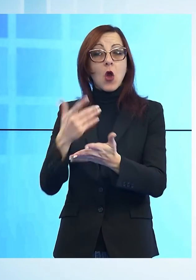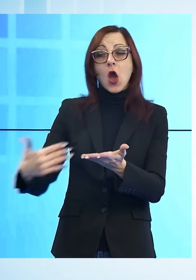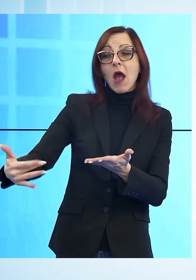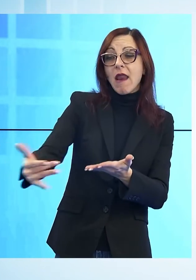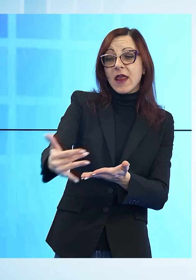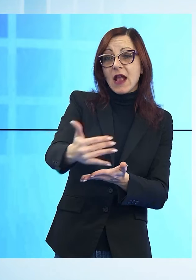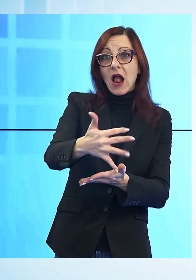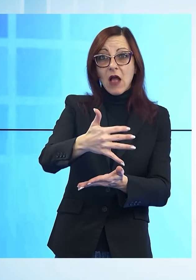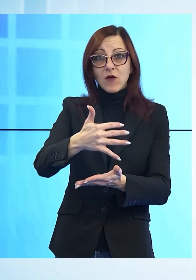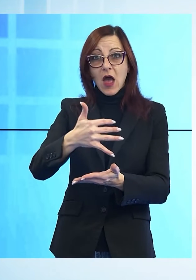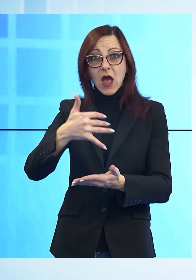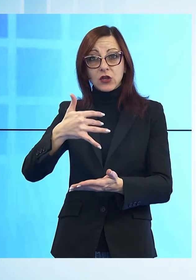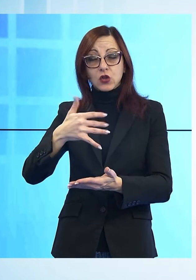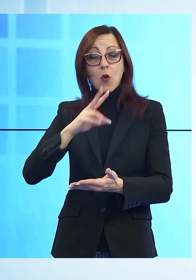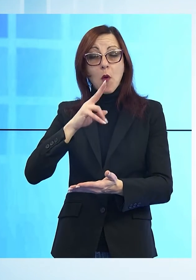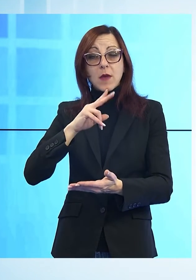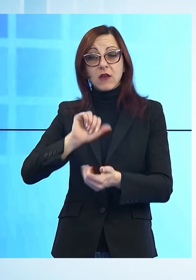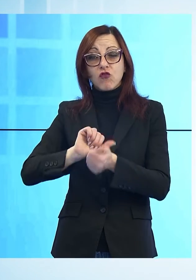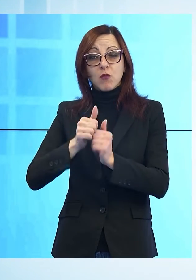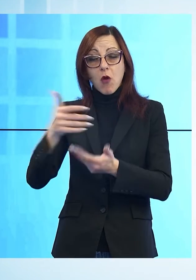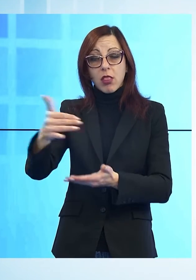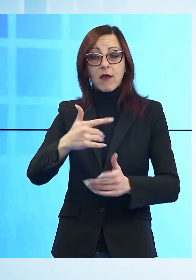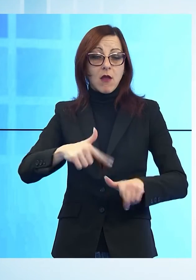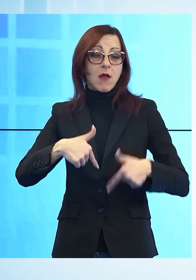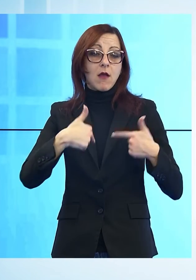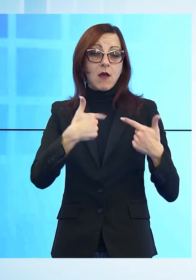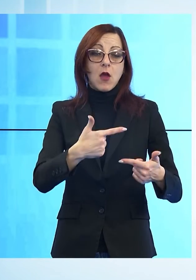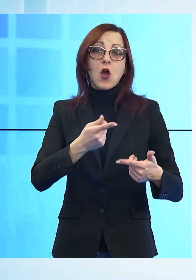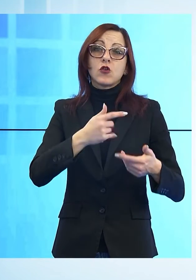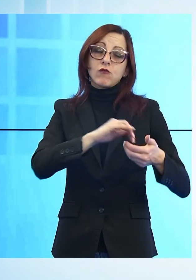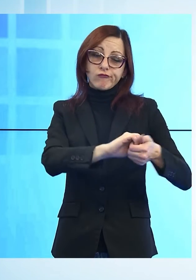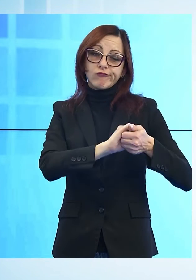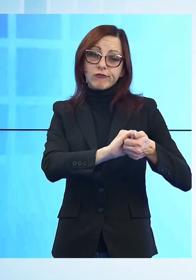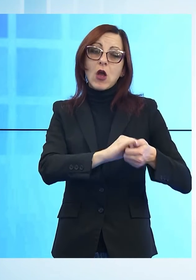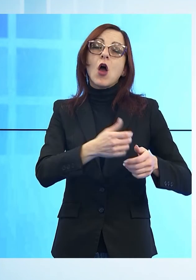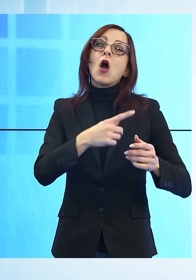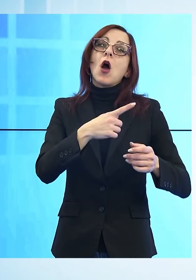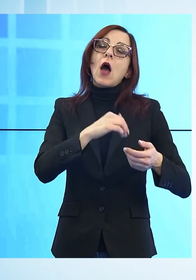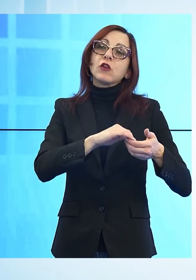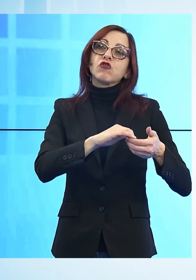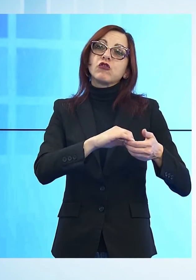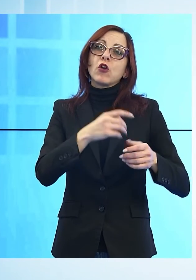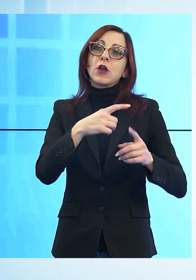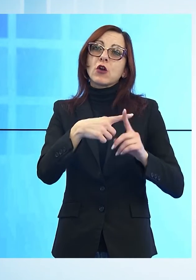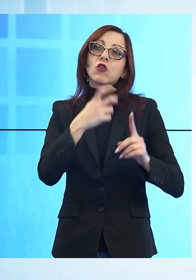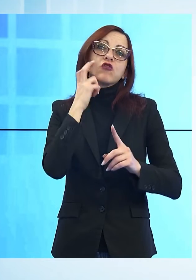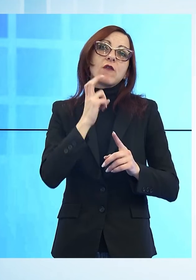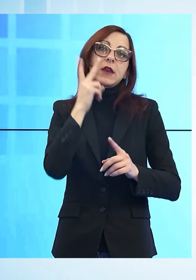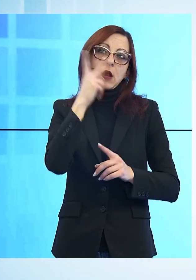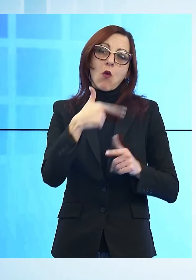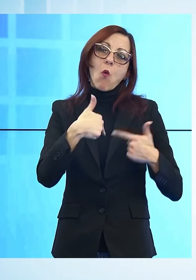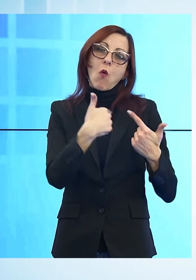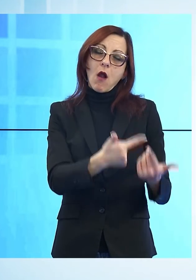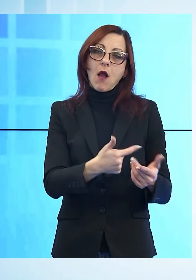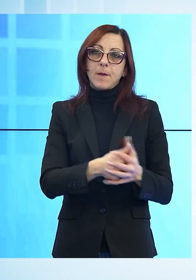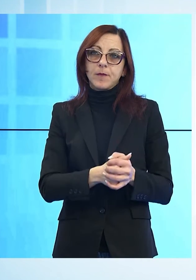questo pomeriggio di sport verrà devoluto al nostro sodalizio, appunto la Croce Verde di Lucca. Nella parte iniziale del